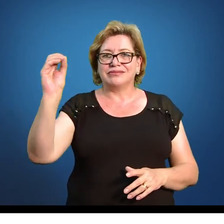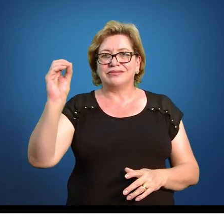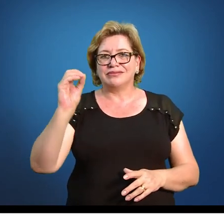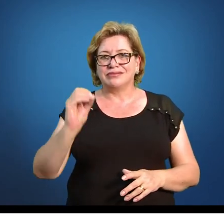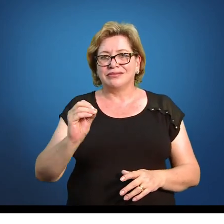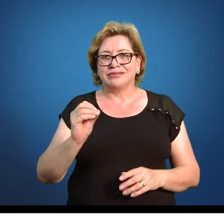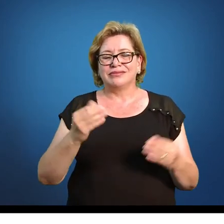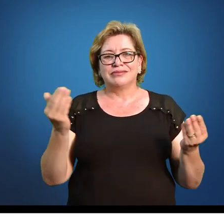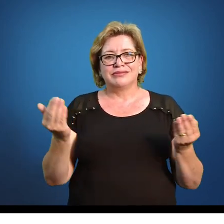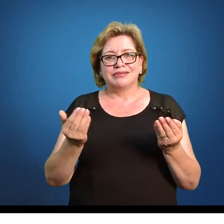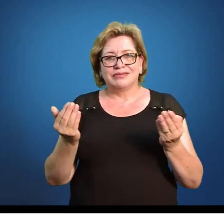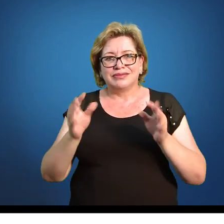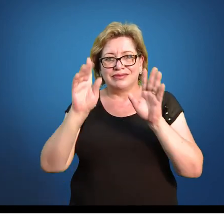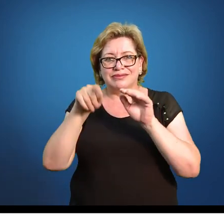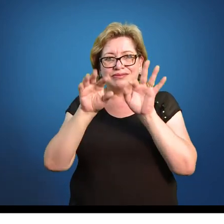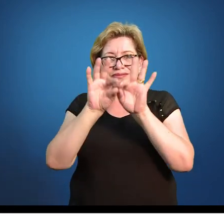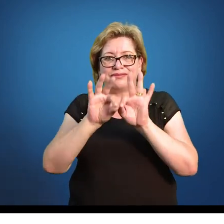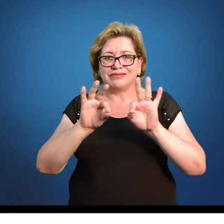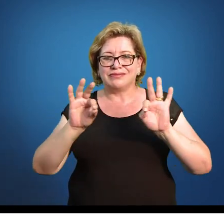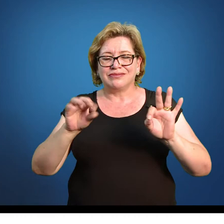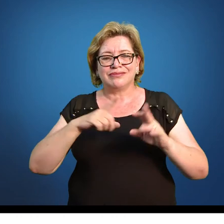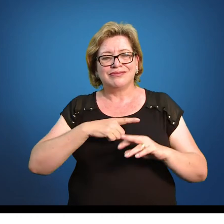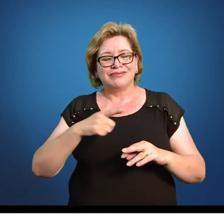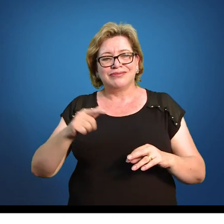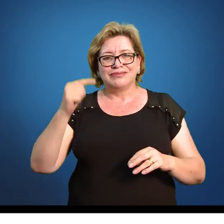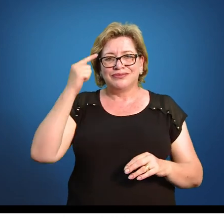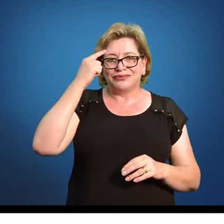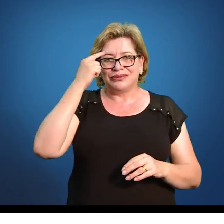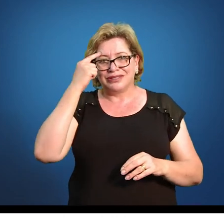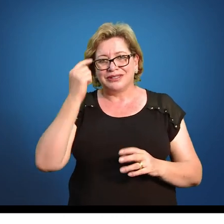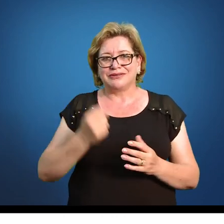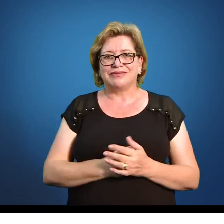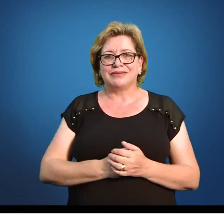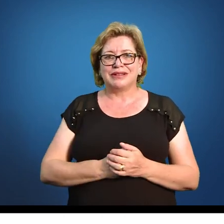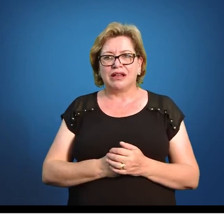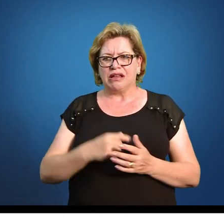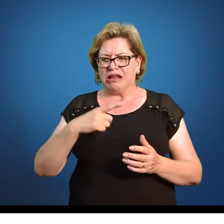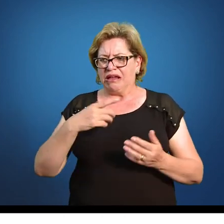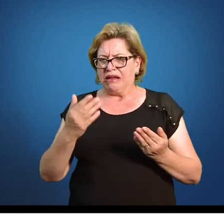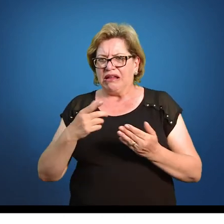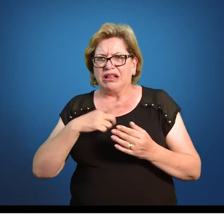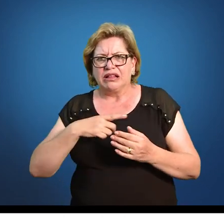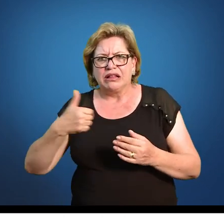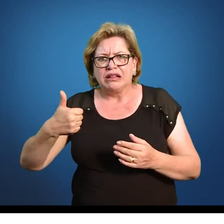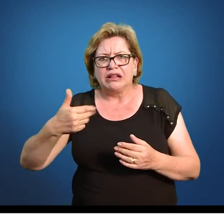Creio que aqui é mais simples, não tem nem alguma dúvida. Agora, surgiu um 18 aqui.